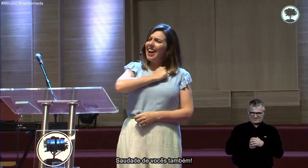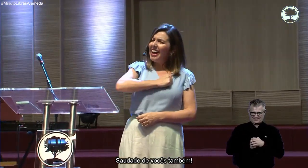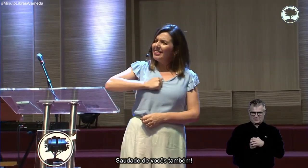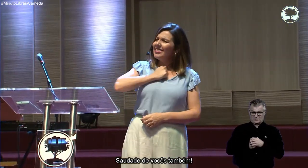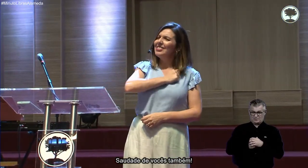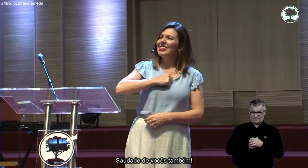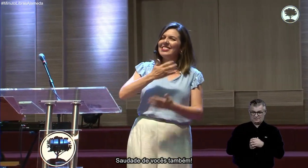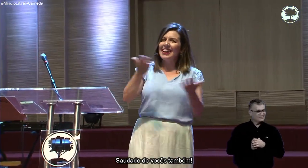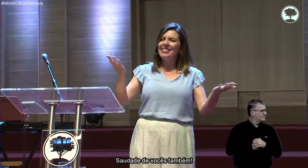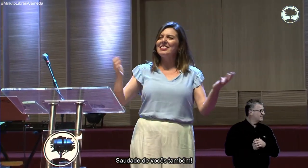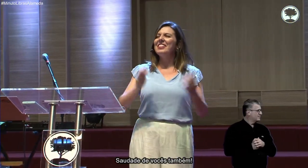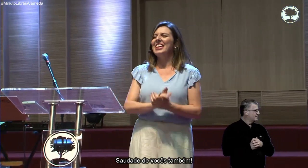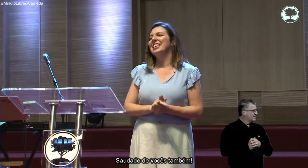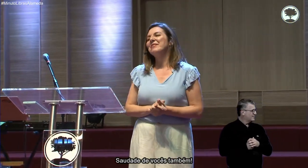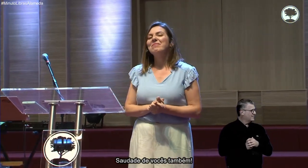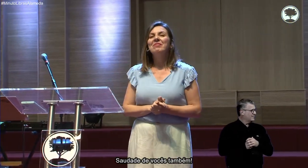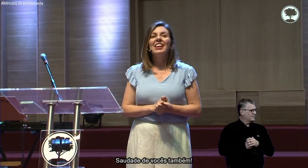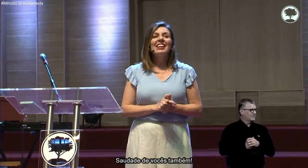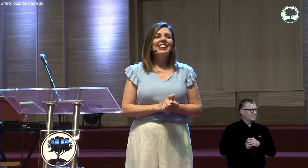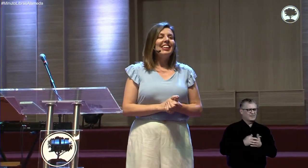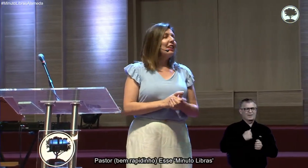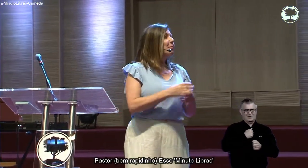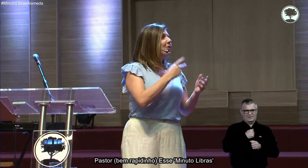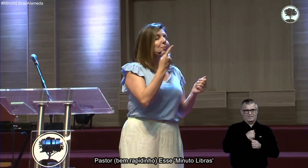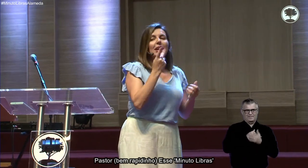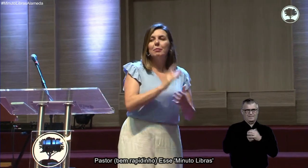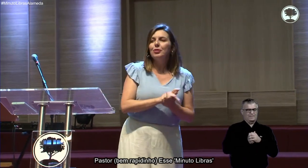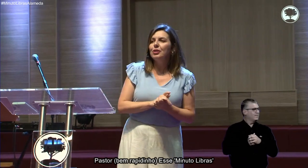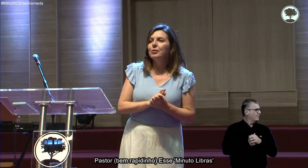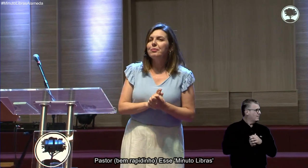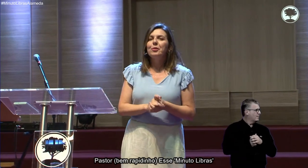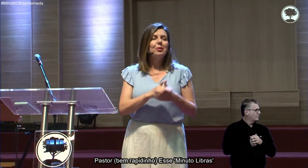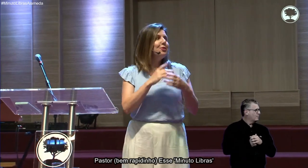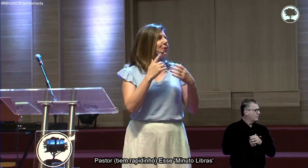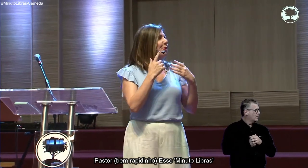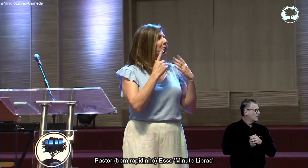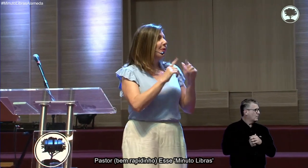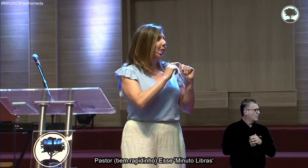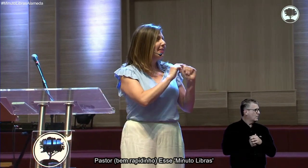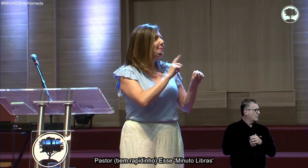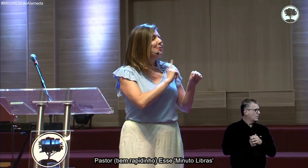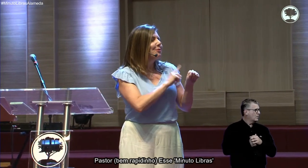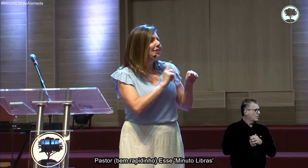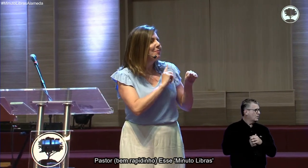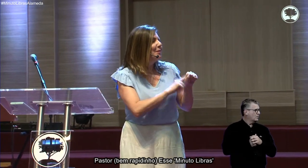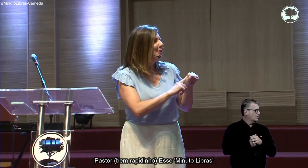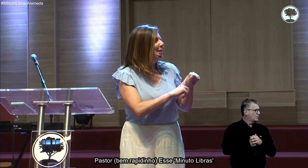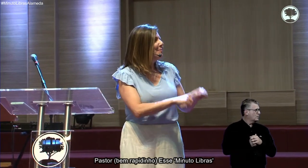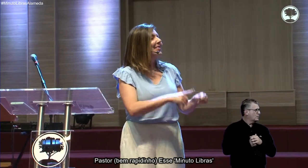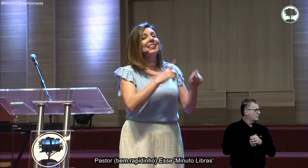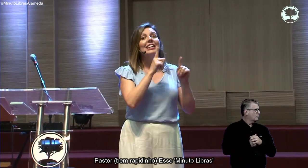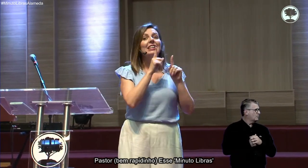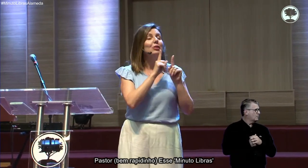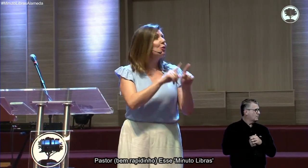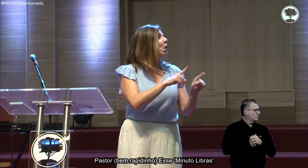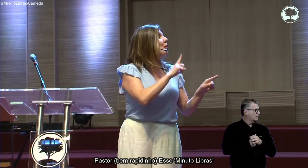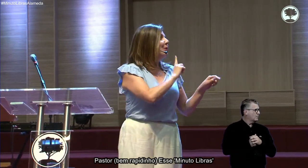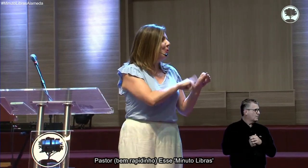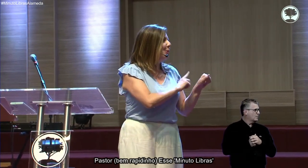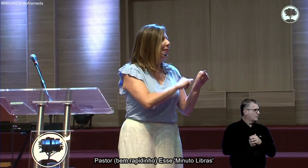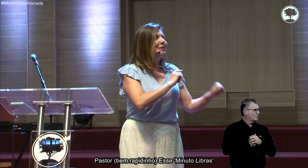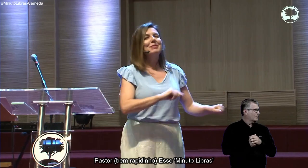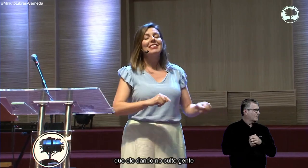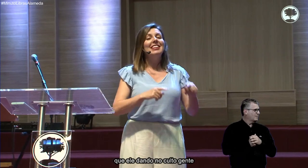Que saudade de vocês também. Pastor, bem rapidinho. Hoje, ó, esse minuto, esse momento livre... Minuto!